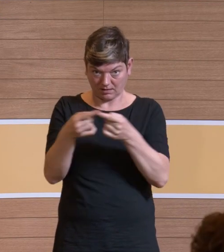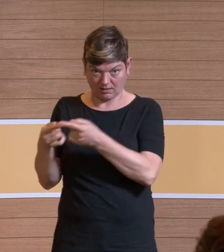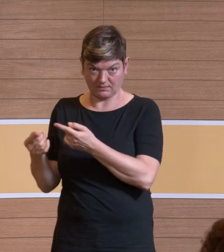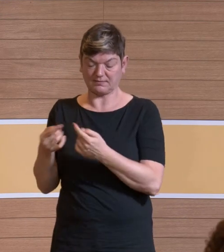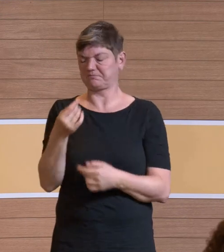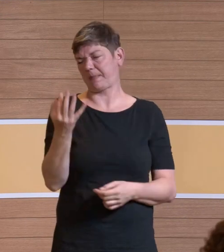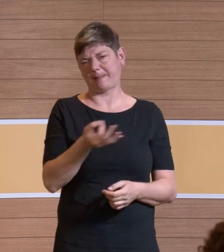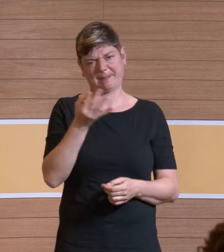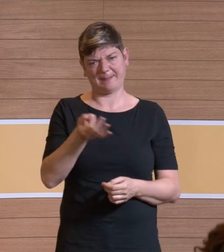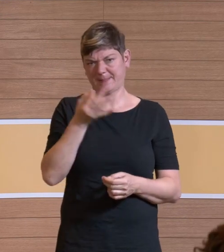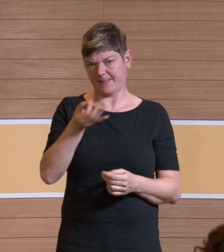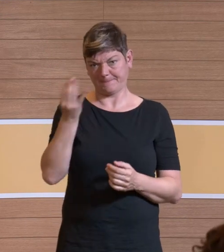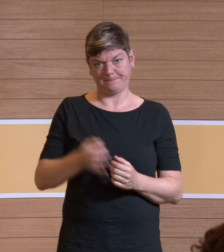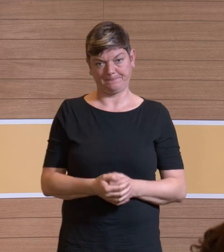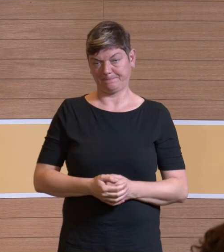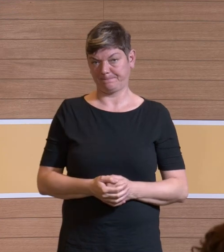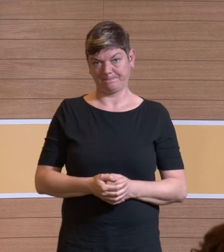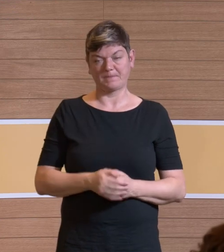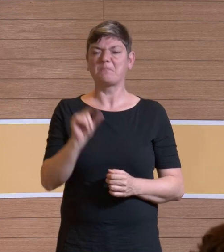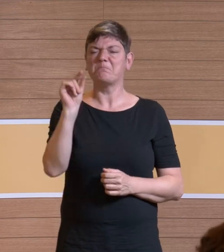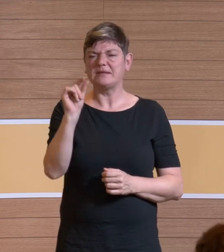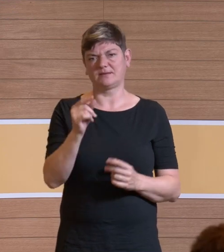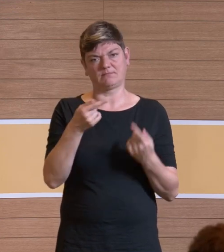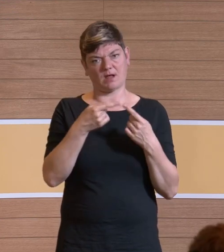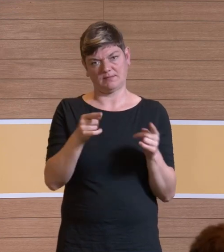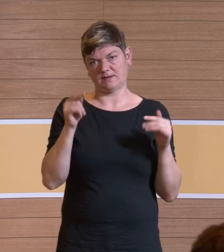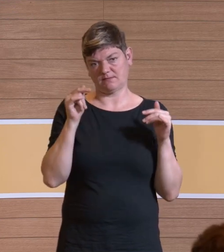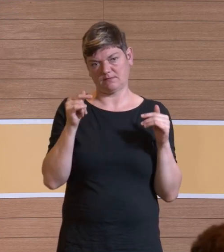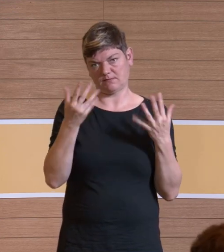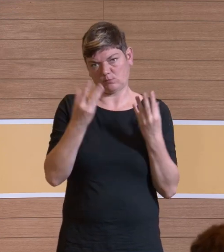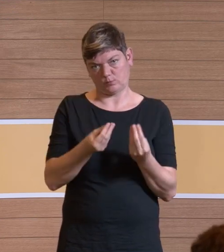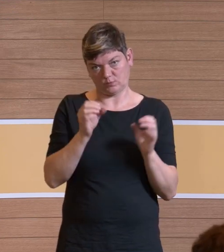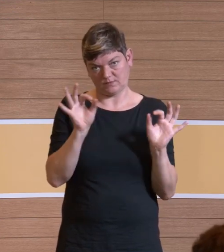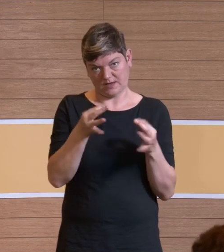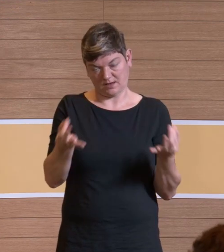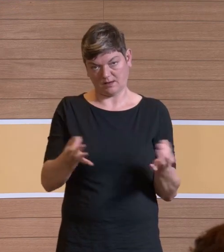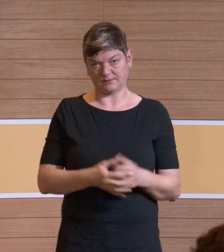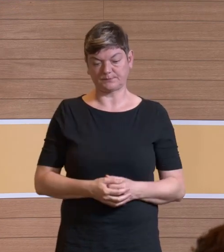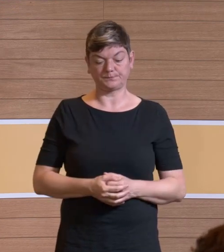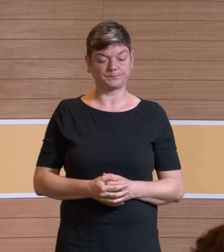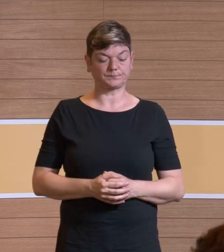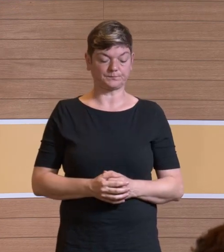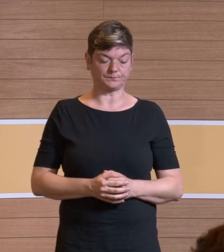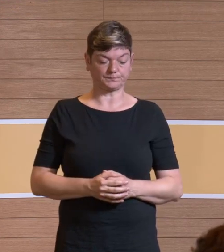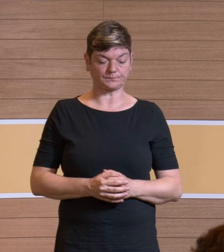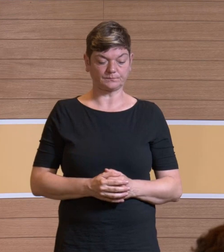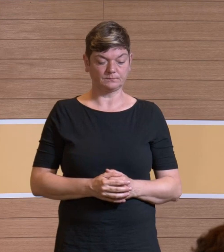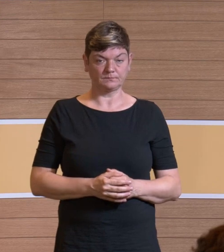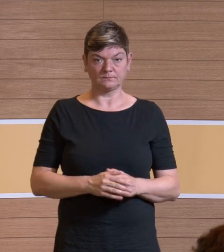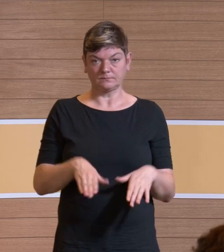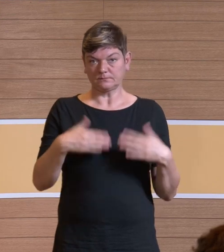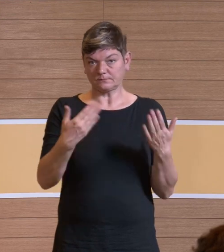minimal, ja, das ist sehr geringfügig, ein bisschen vielleicht. So, wenn ich jetzt mit diesen Werten, ich will ja